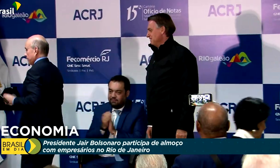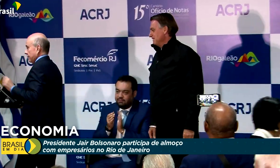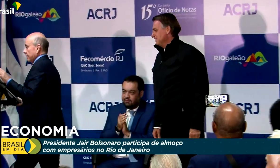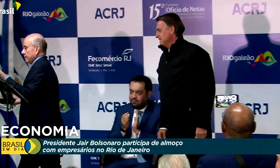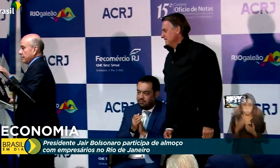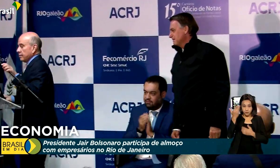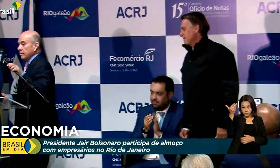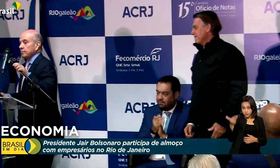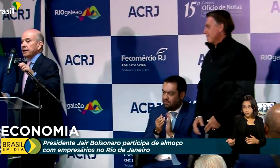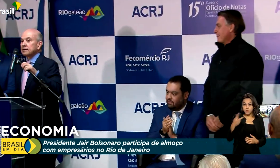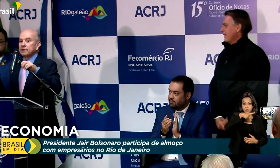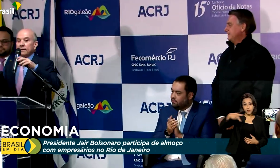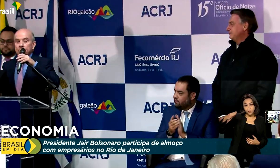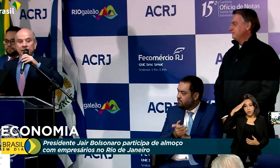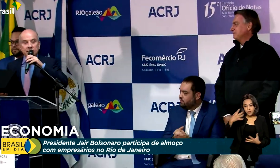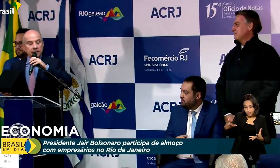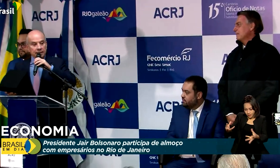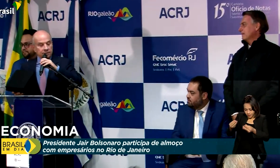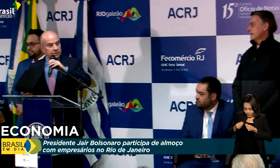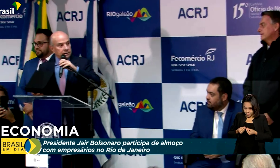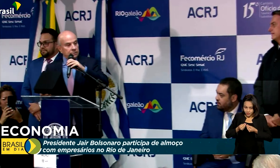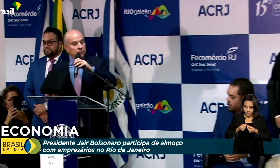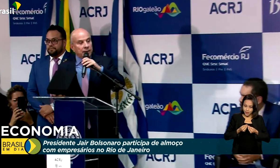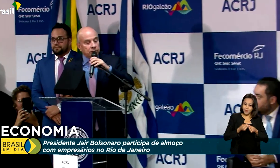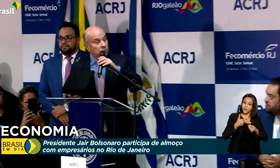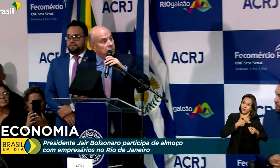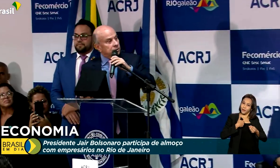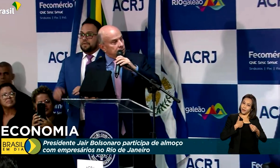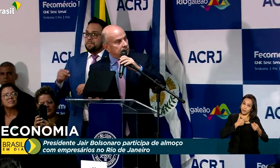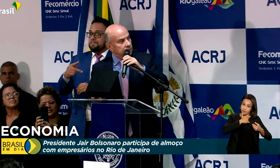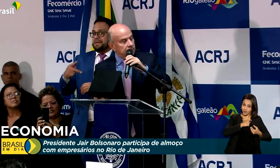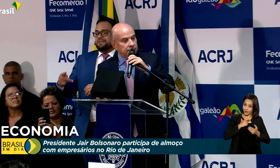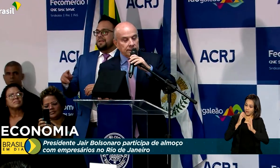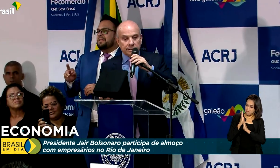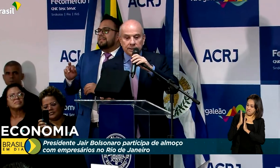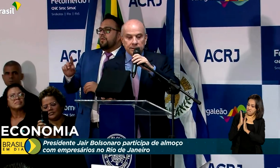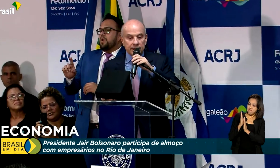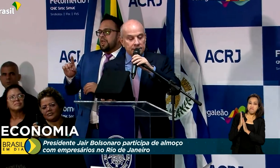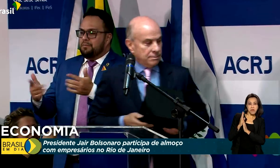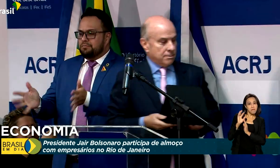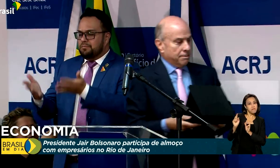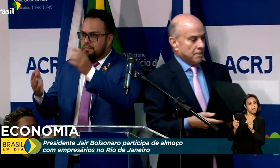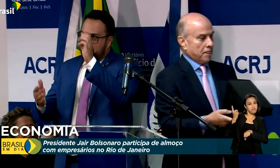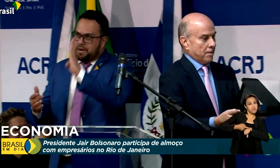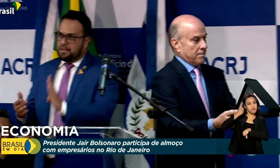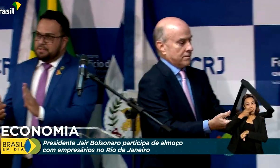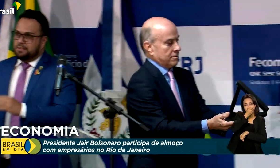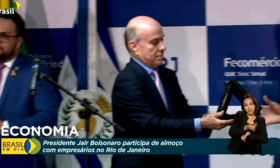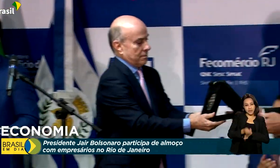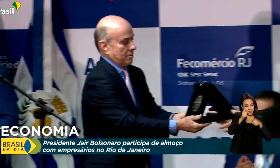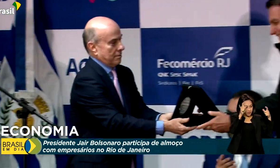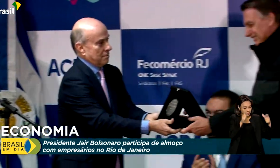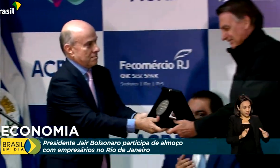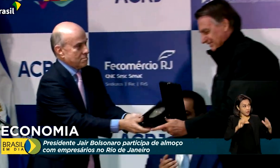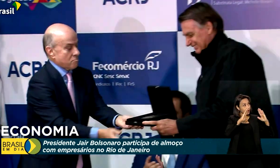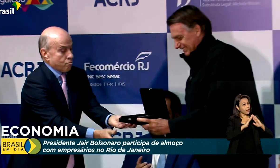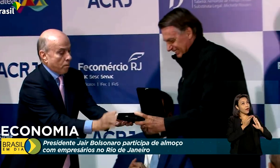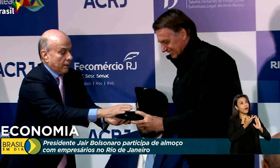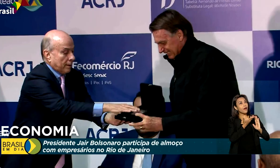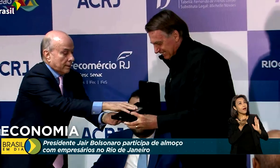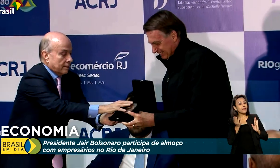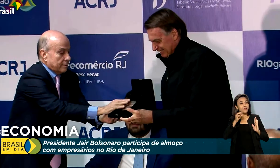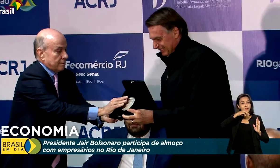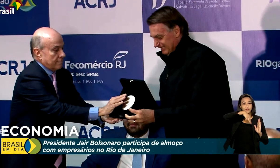Jair Bolsonaro recebeu uma medalha em comemoração à primeira visita de um presidente da República à Casa de Mauá, como é